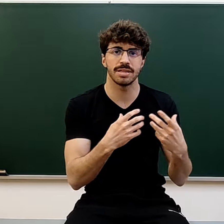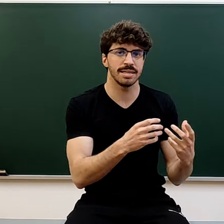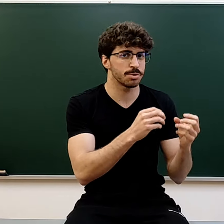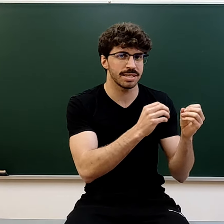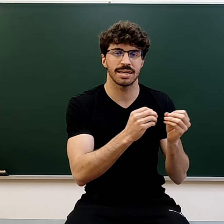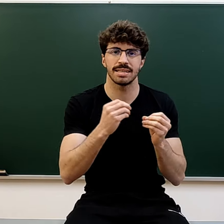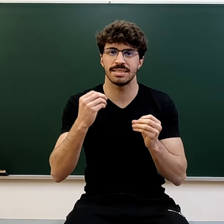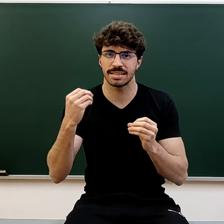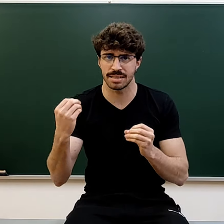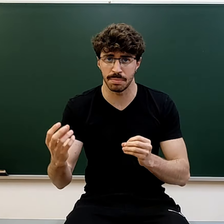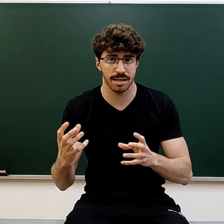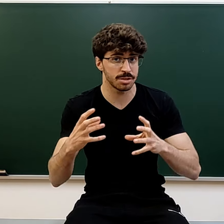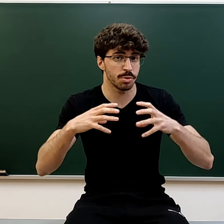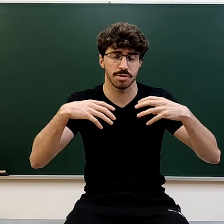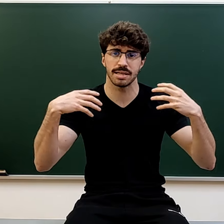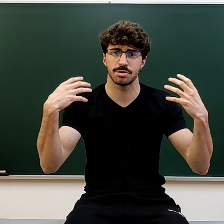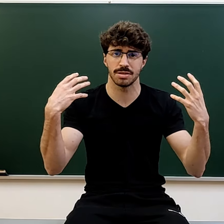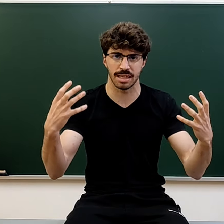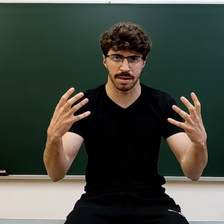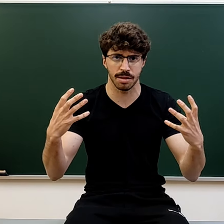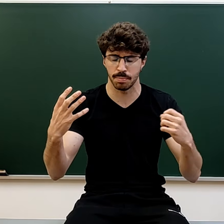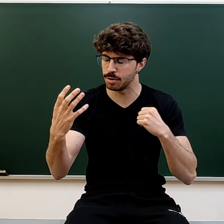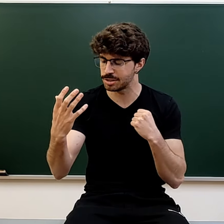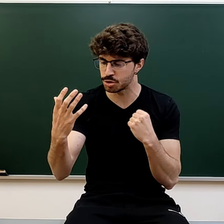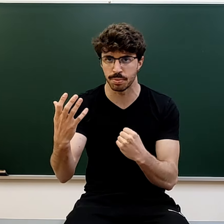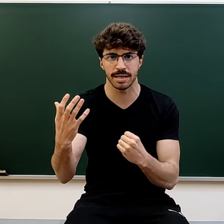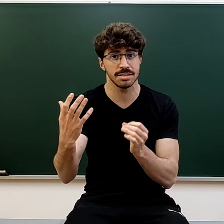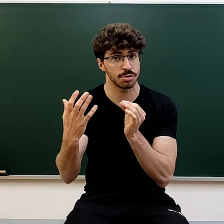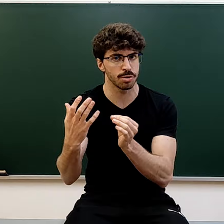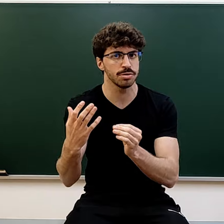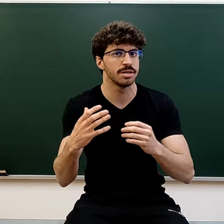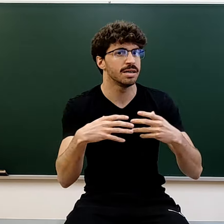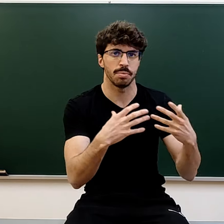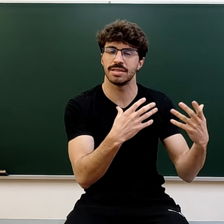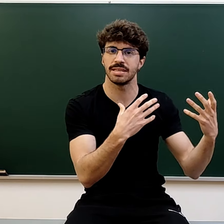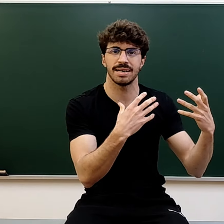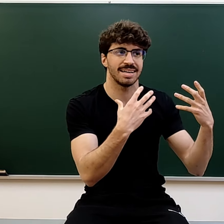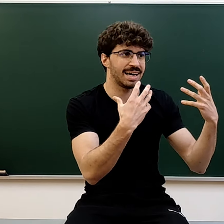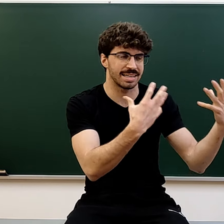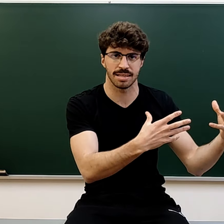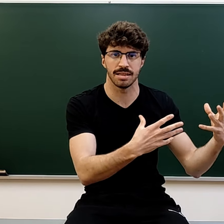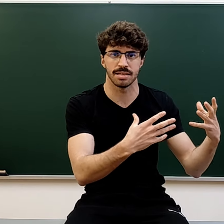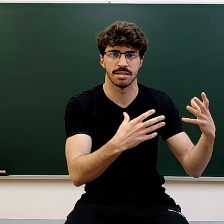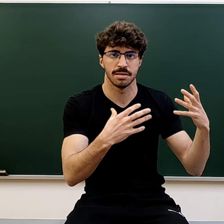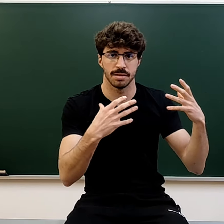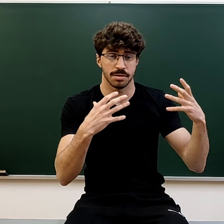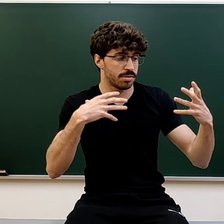tenéis unas características determinadas y un contexto determinado, pero si os ponéis, todos podéis llegar al excelente. Entonces,